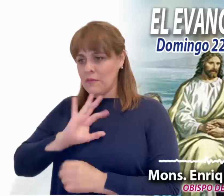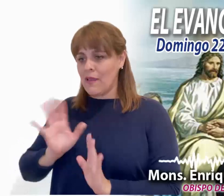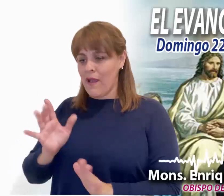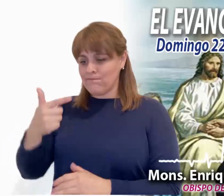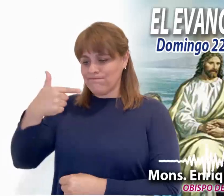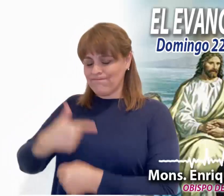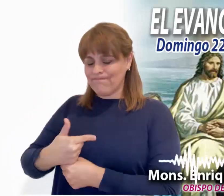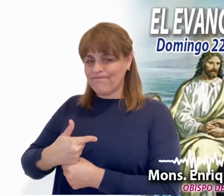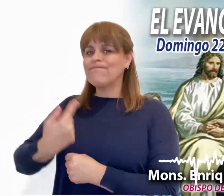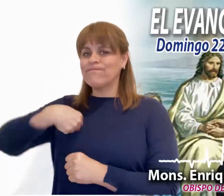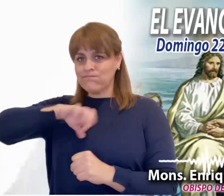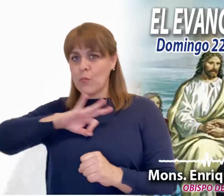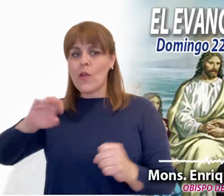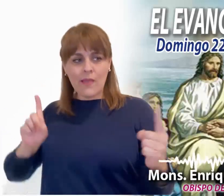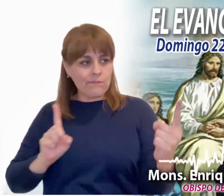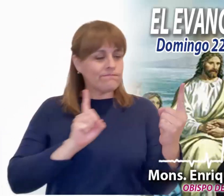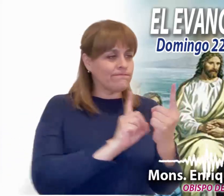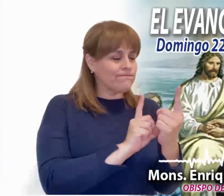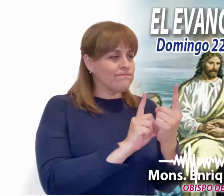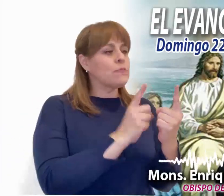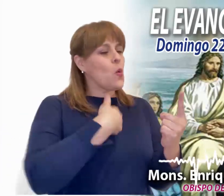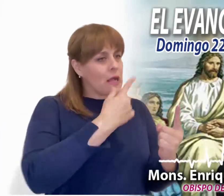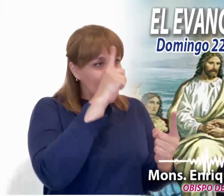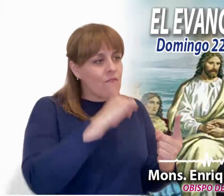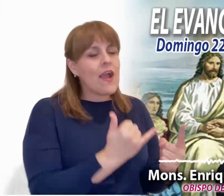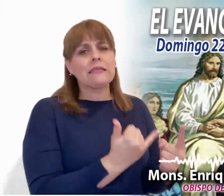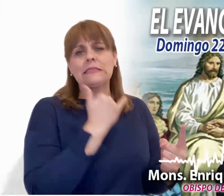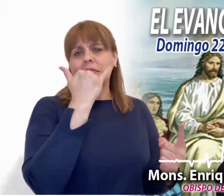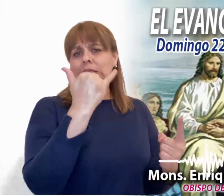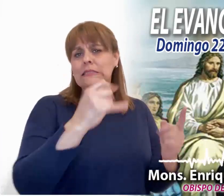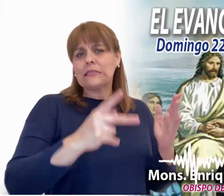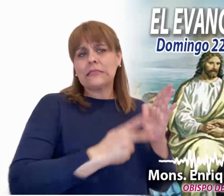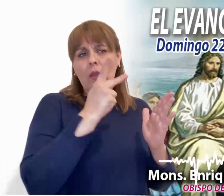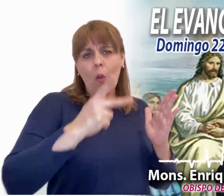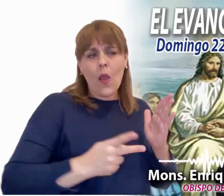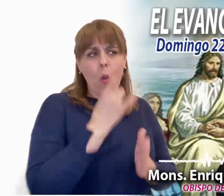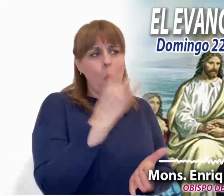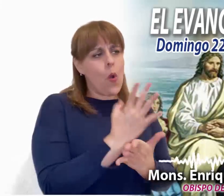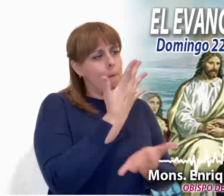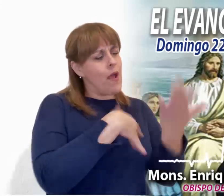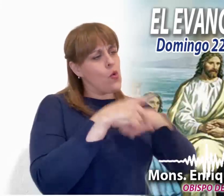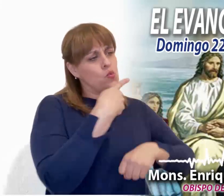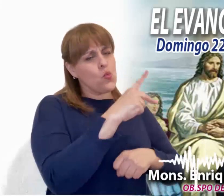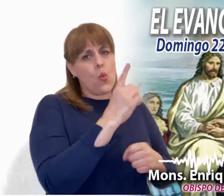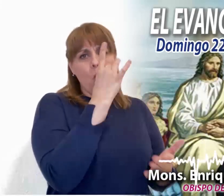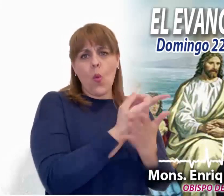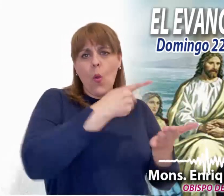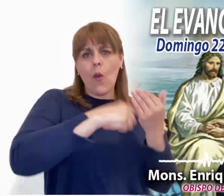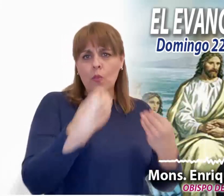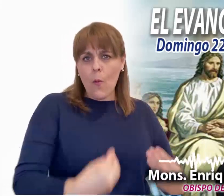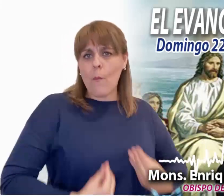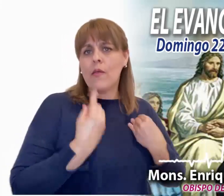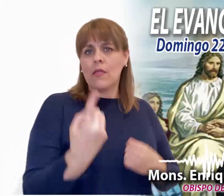le podremos decir que ya nos hemos equivocado muchas veces y que sólo Él tiene palabras de vida eterna.